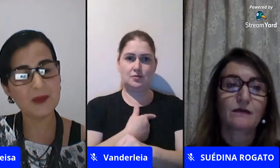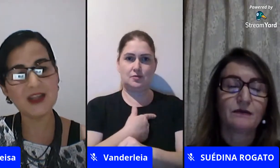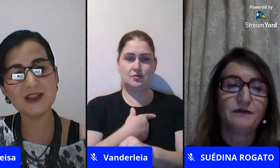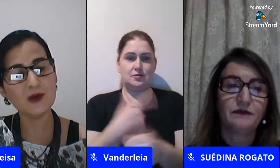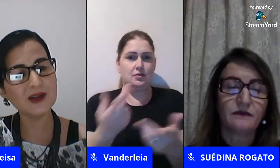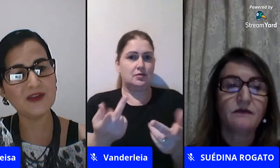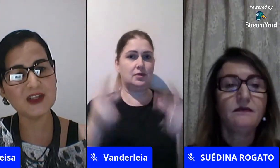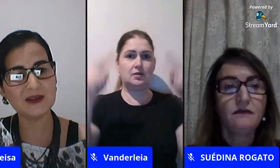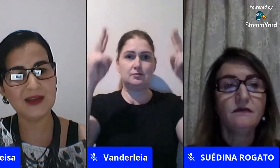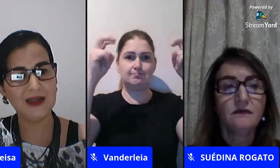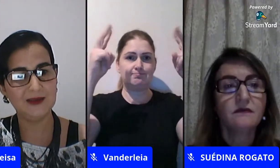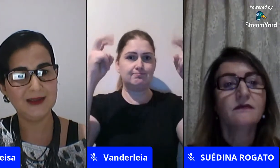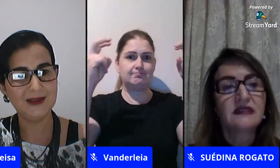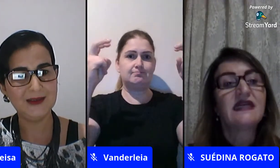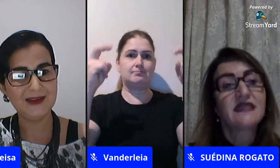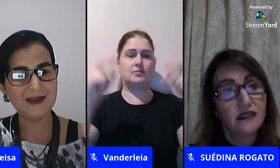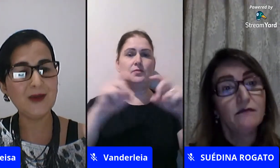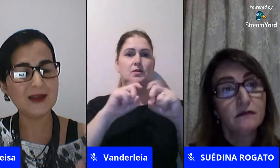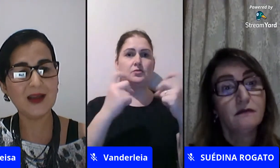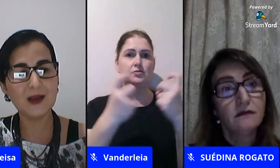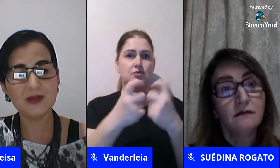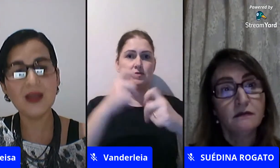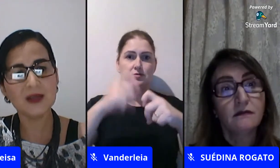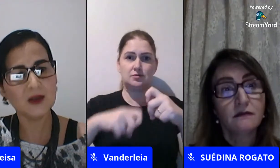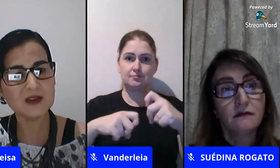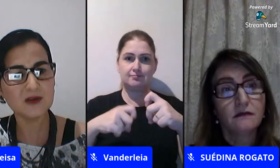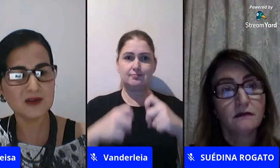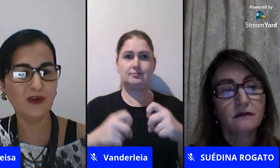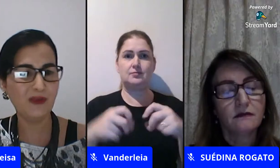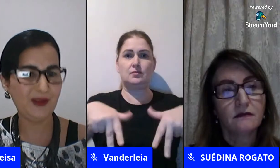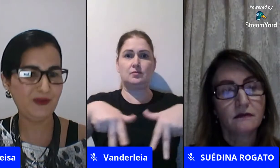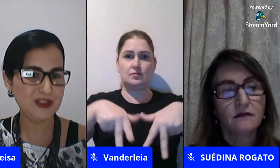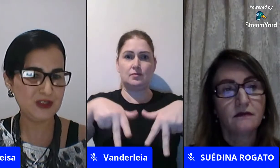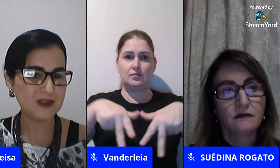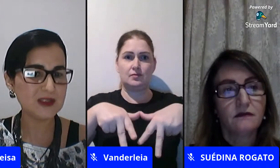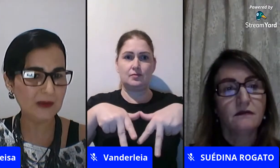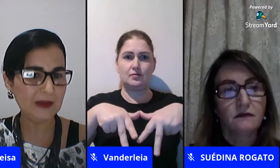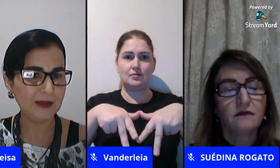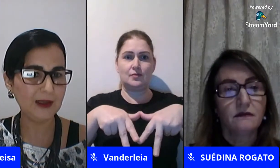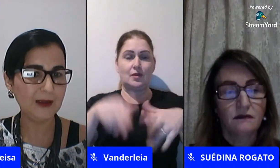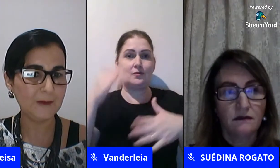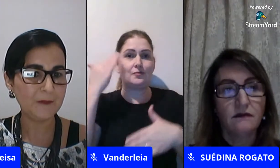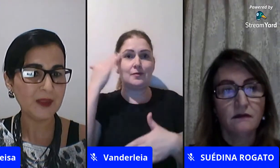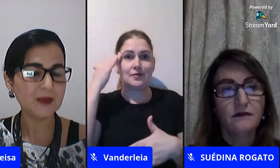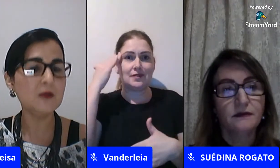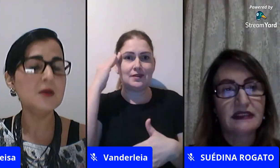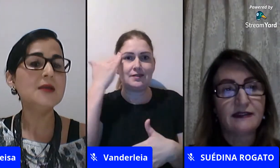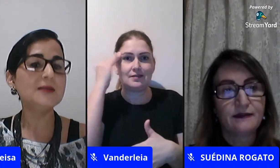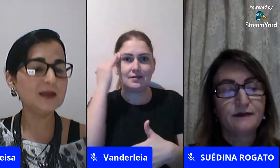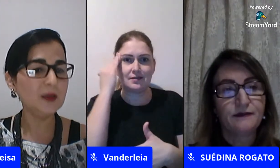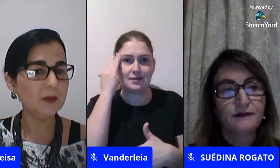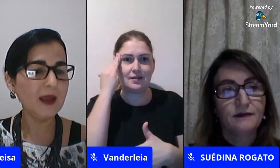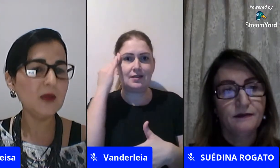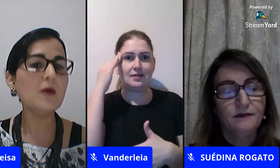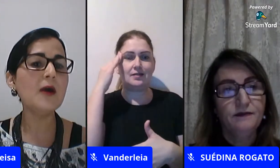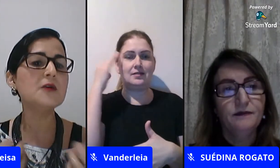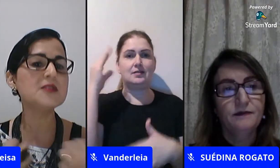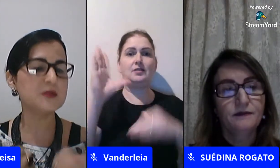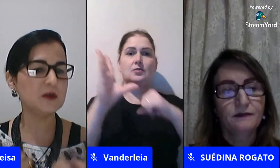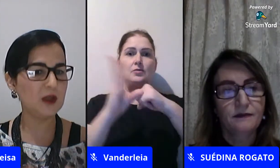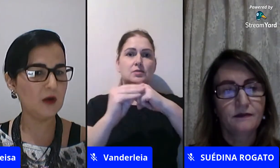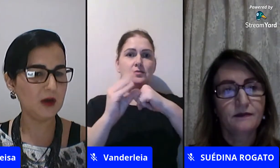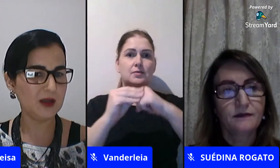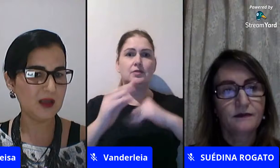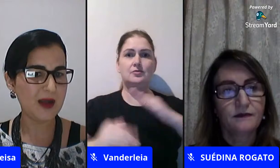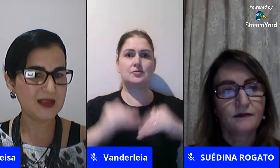eu vou ter que trabalhar de acordo com a faixa etária então eu tenho que ter noção do desenvolvimento infantil vocês estão entendendo então ter também qual